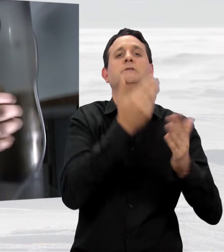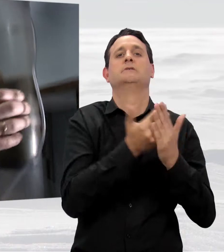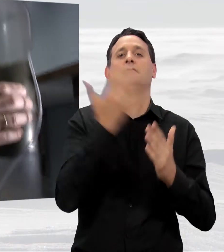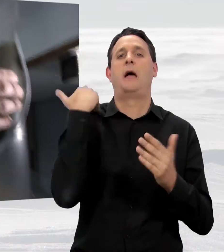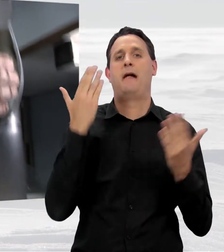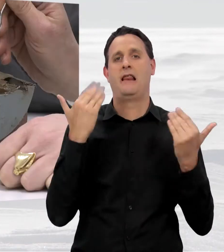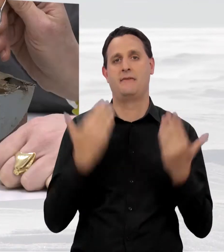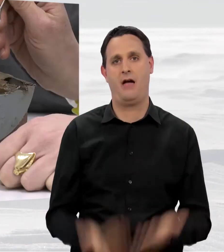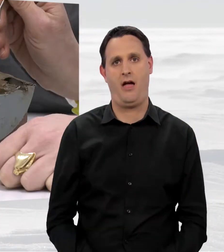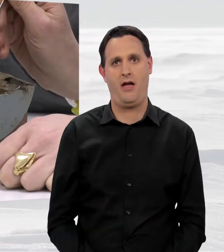Erde zu lesen.